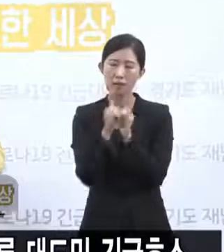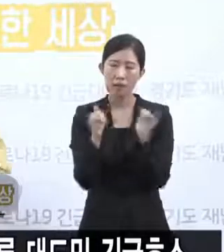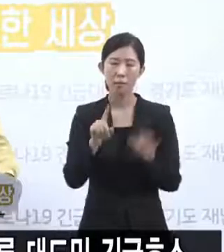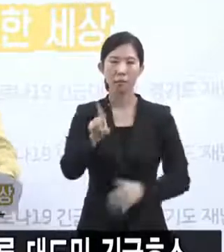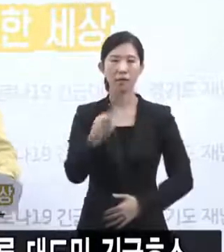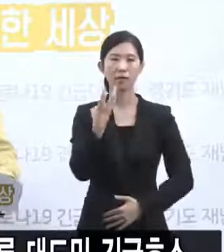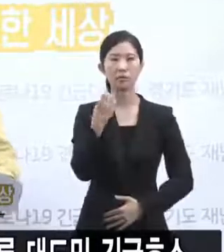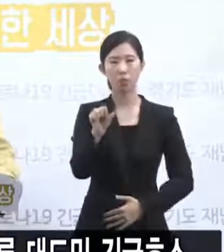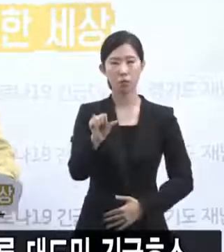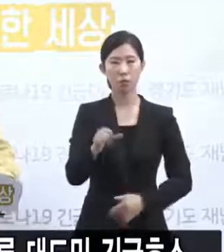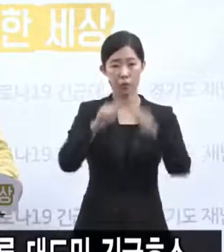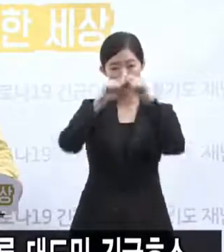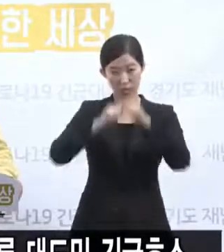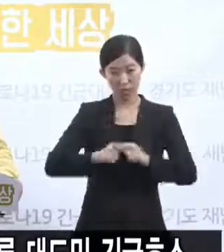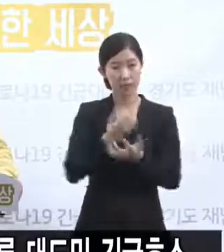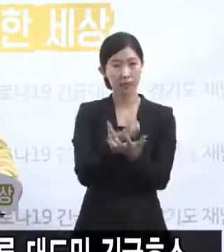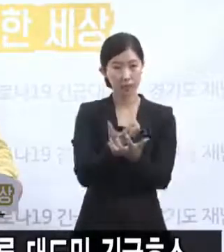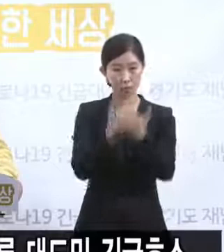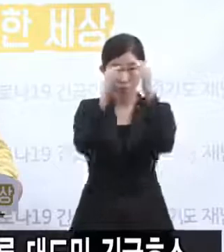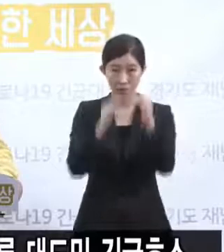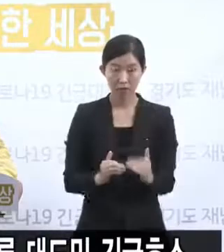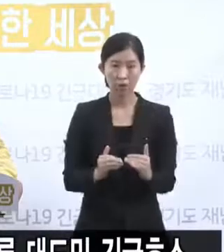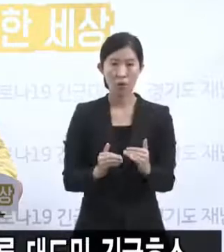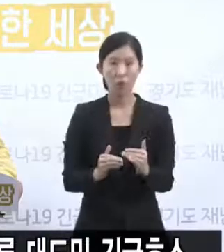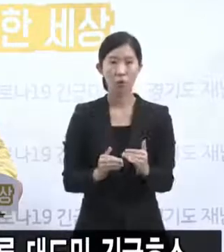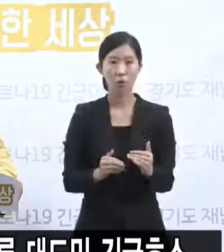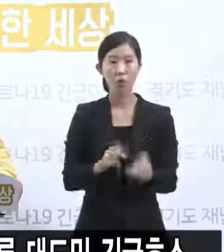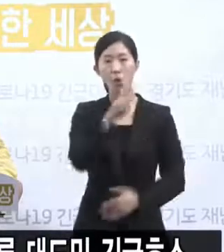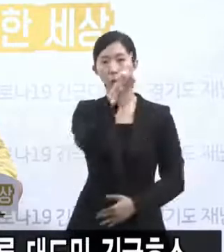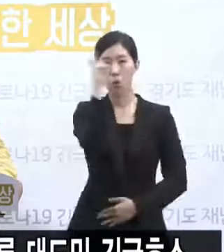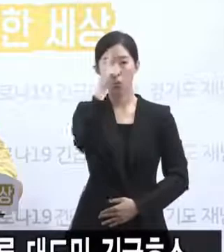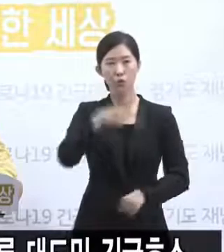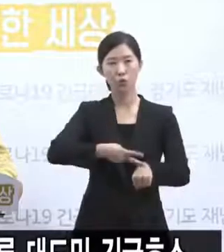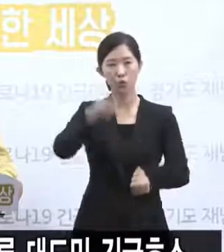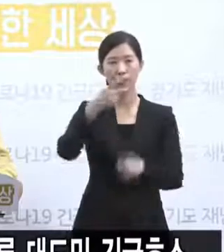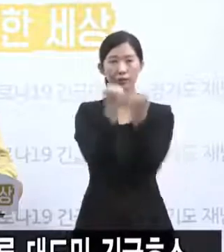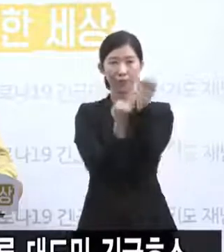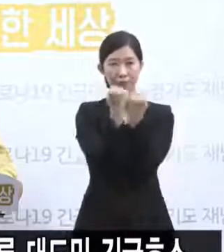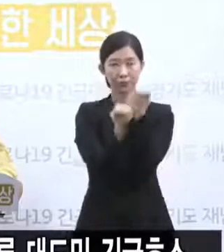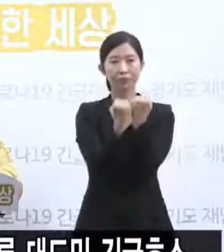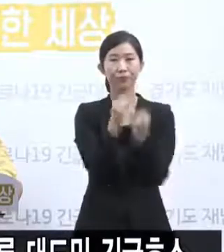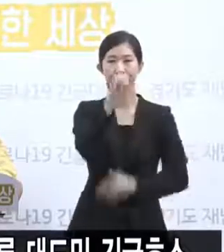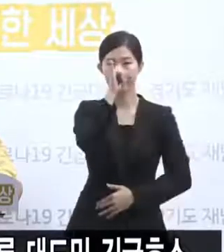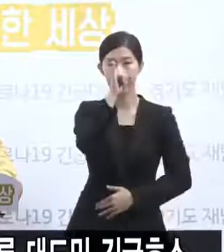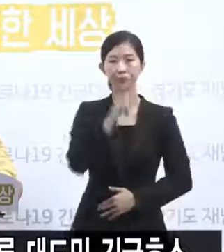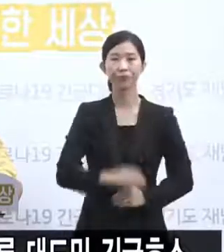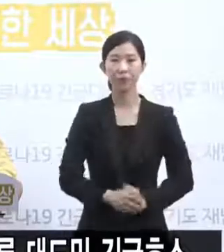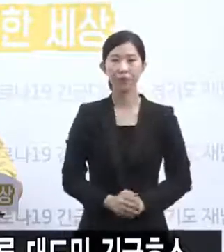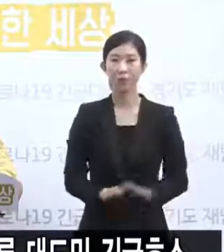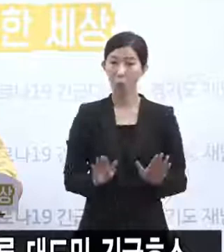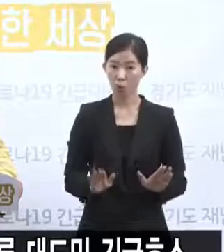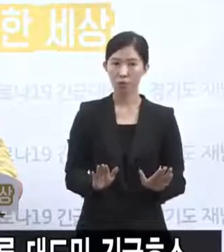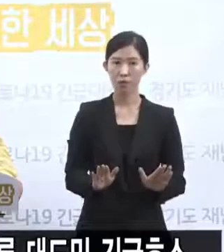세부적인 자료들은 추후에 오후 브리핑 때 대책단장께서 해주시도록 하시고요. 오늘은